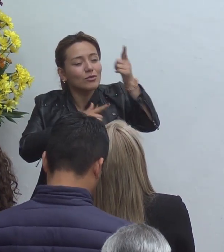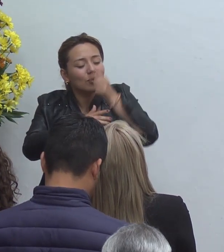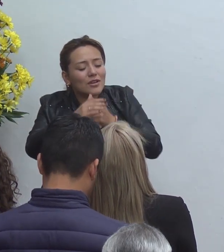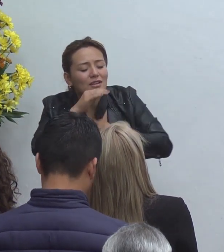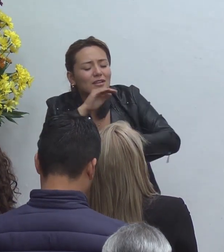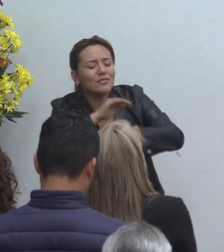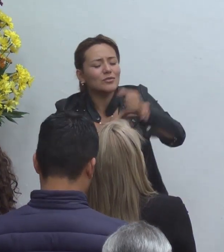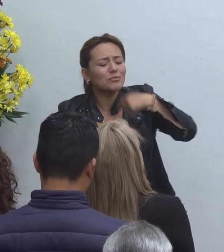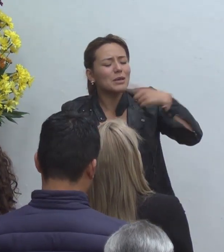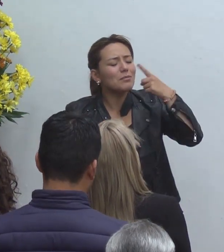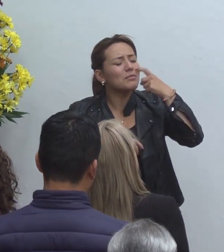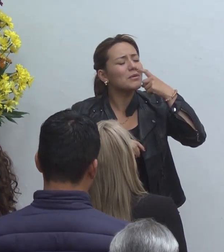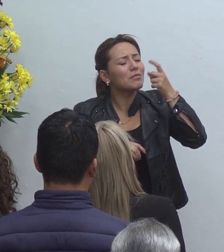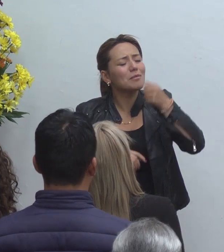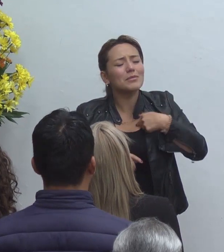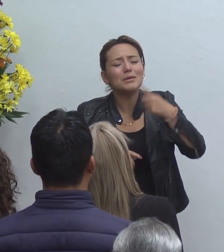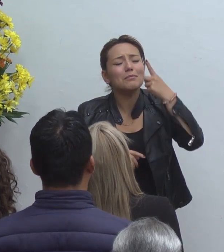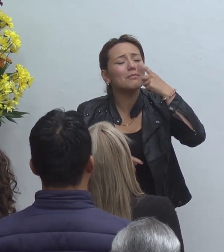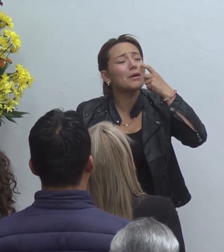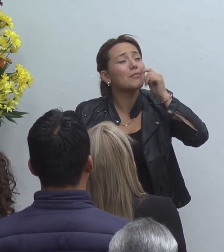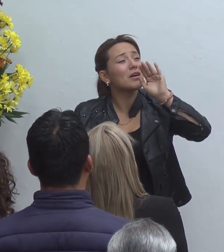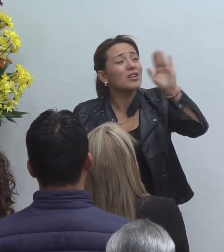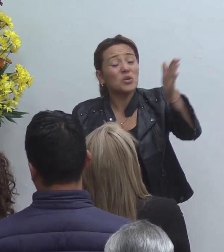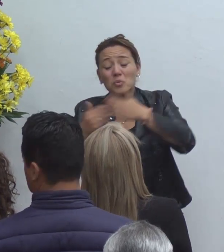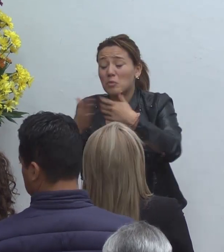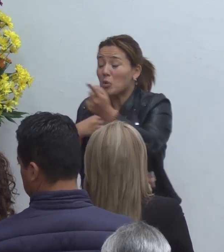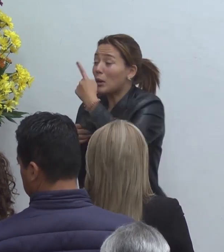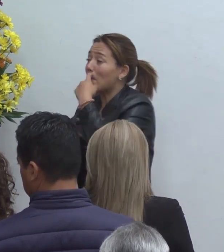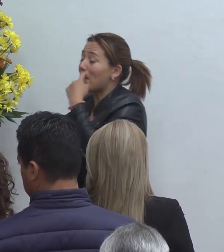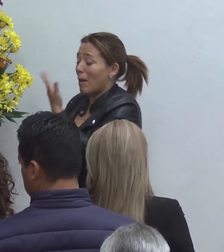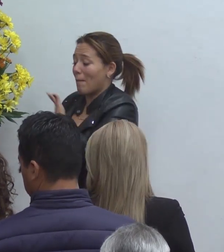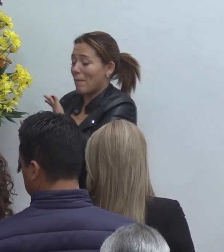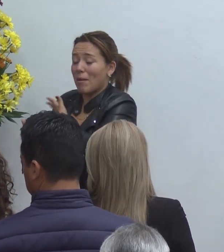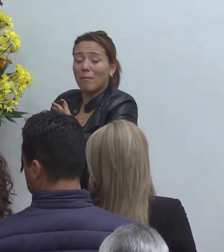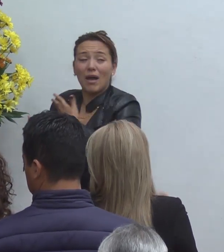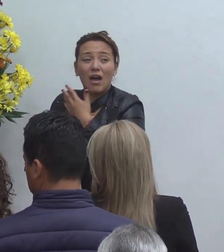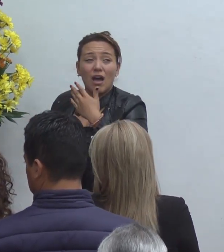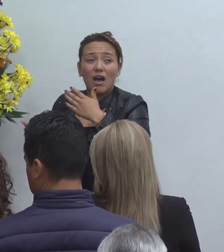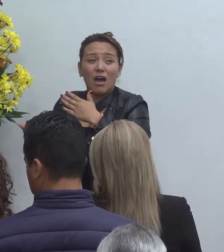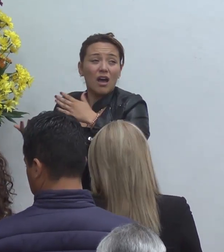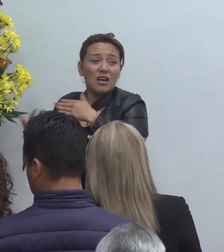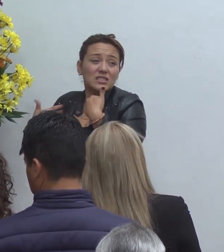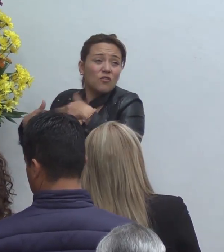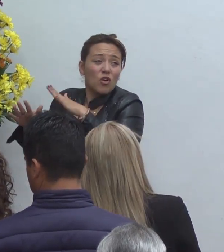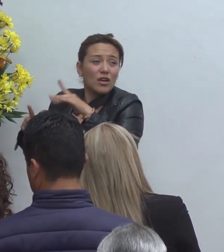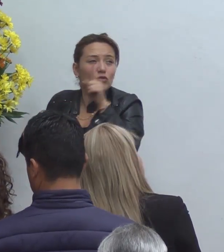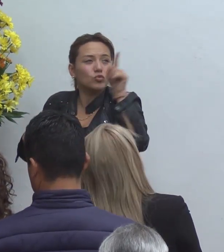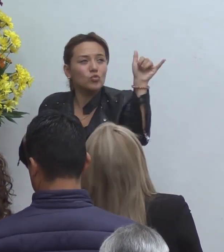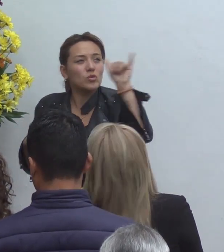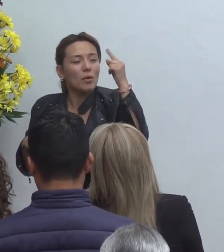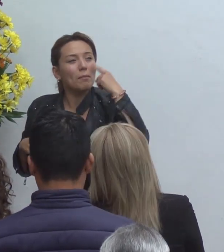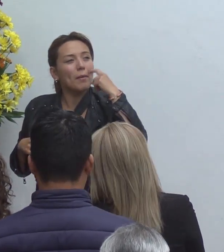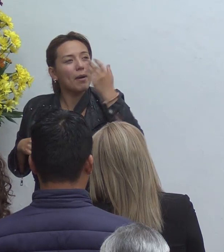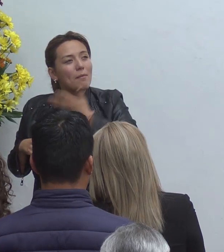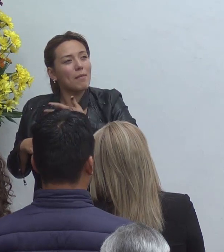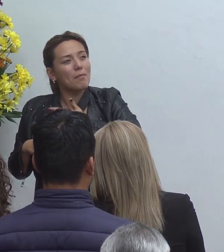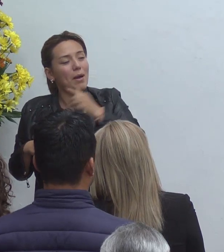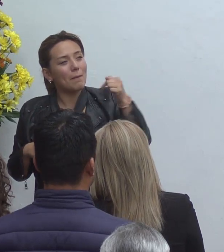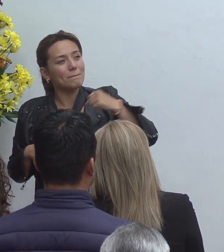padre aunque nuestro padre y nuestra madre nos hubieran dejado tú nos has recogido Jesús gracias gracias santo gracias que no nos